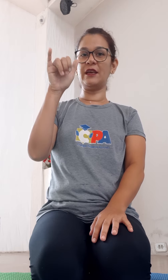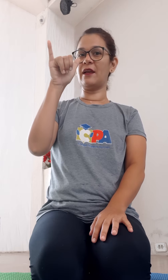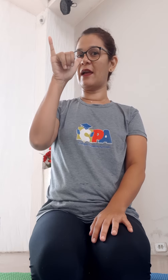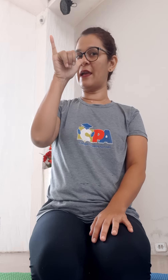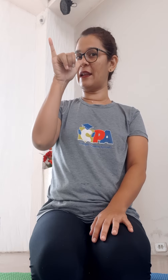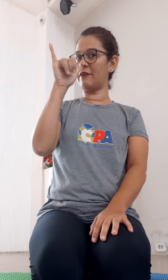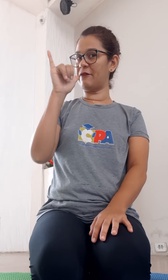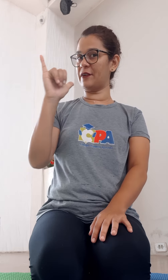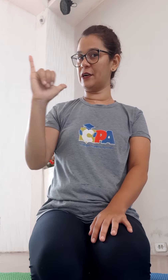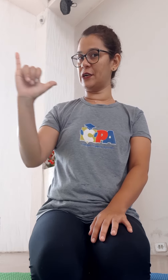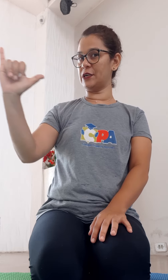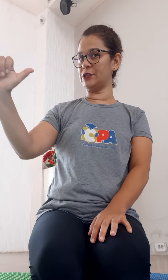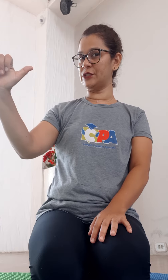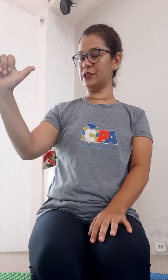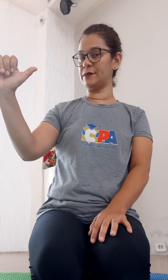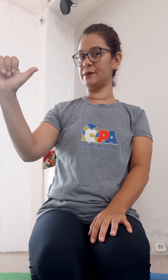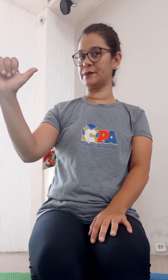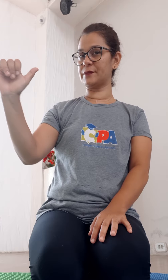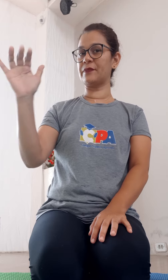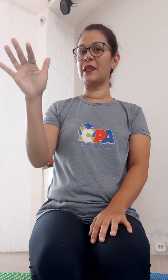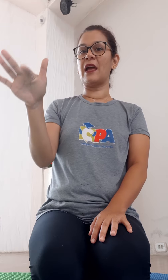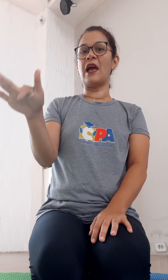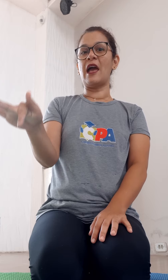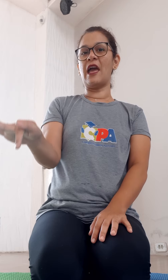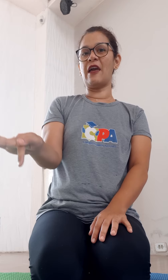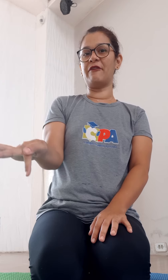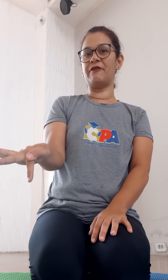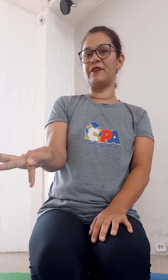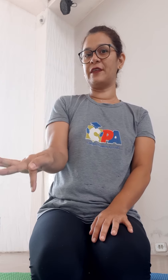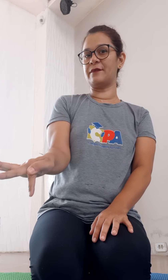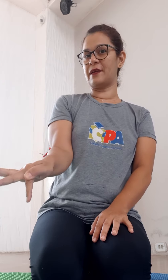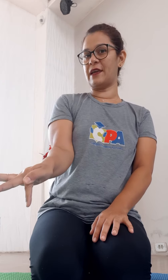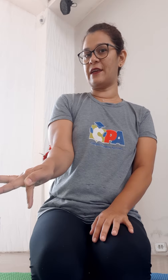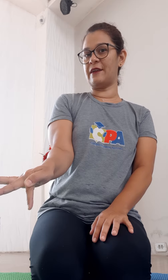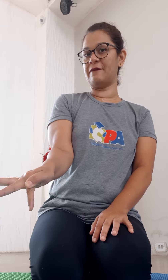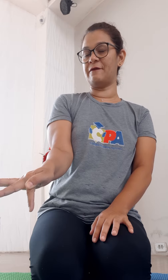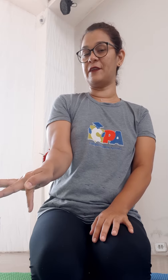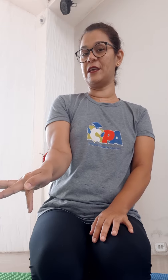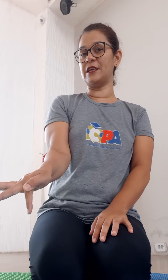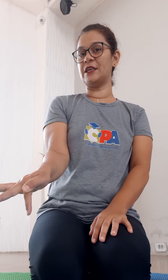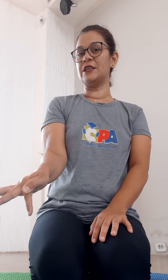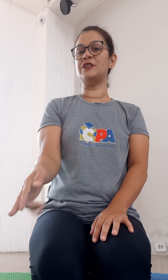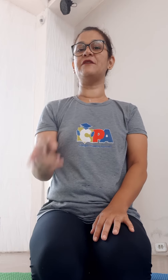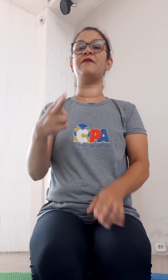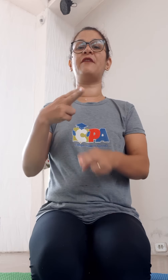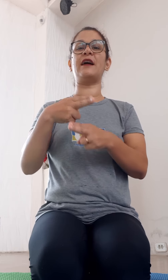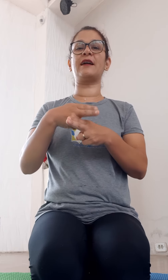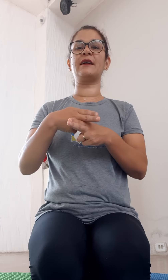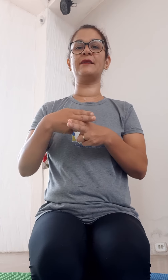elefante, F de faca,